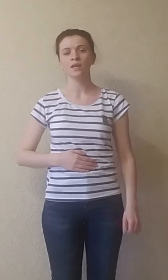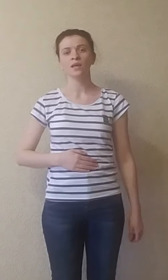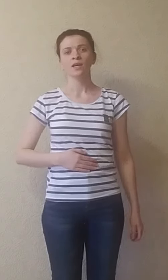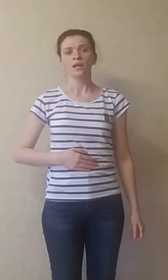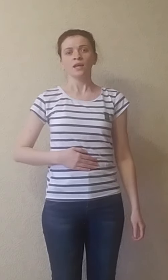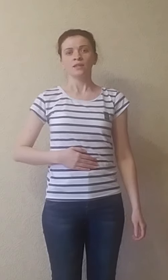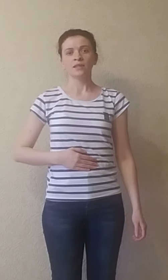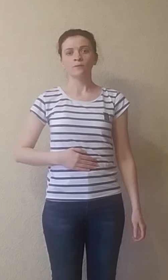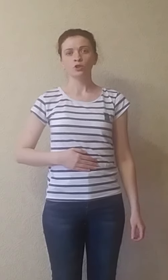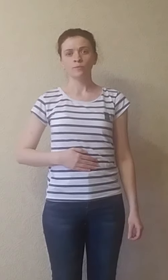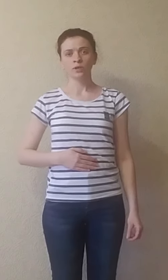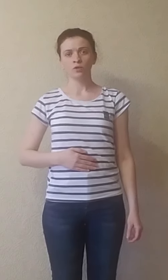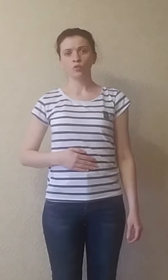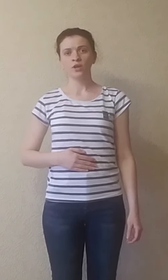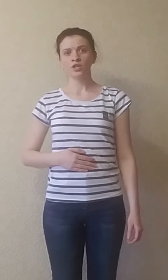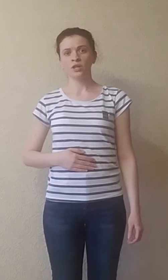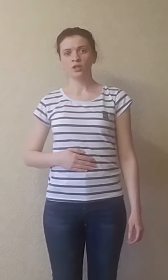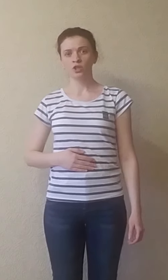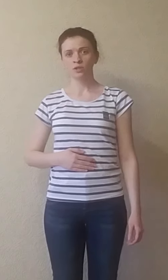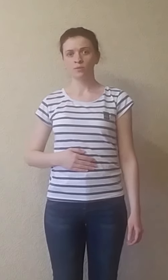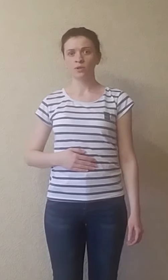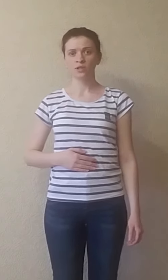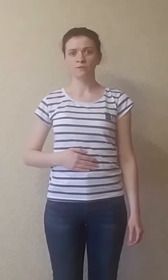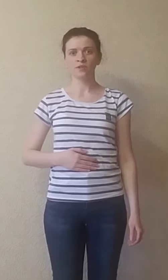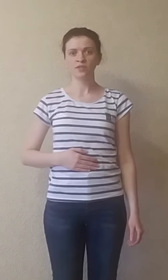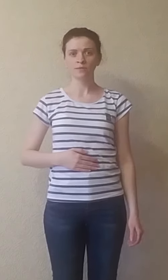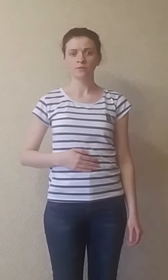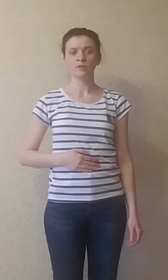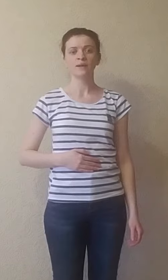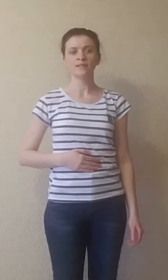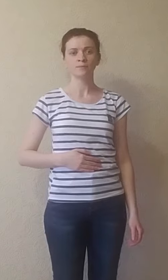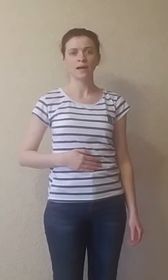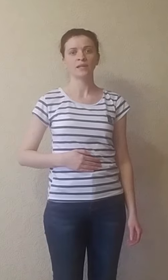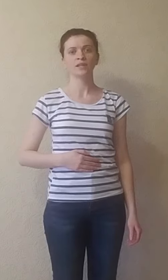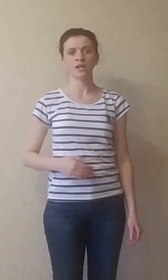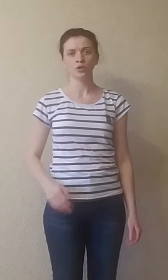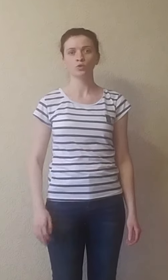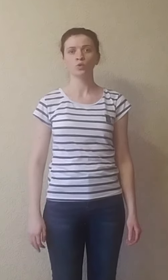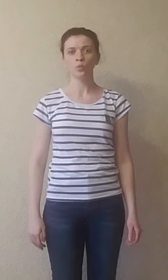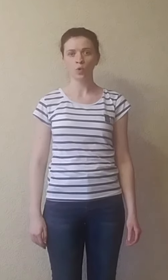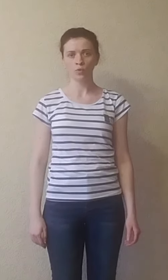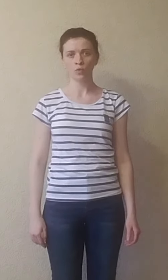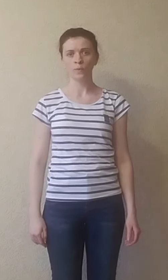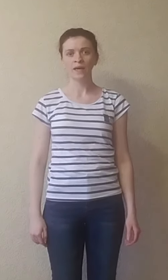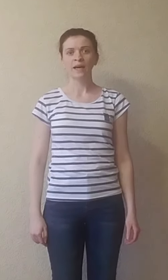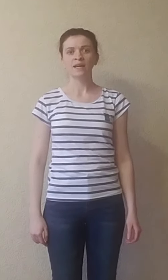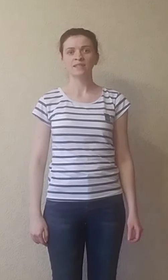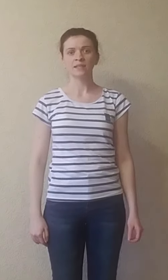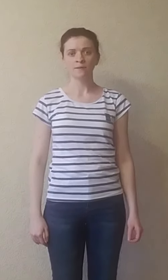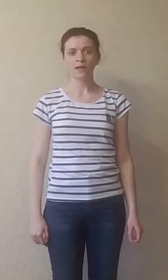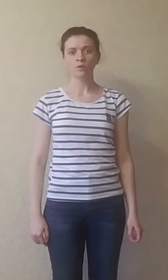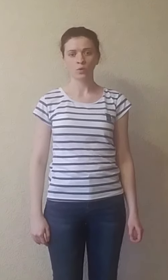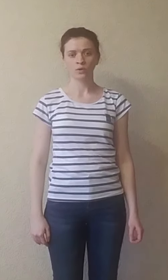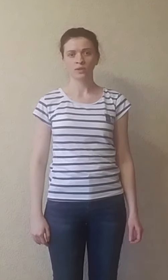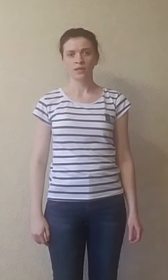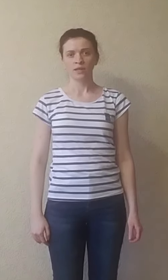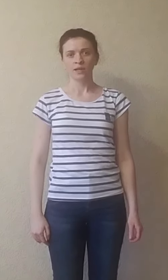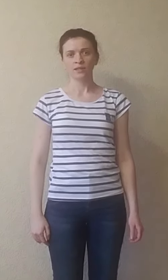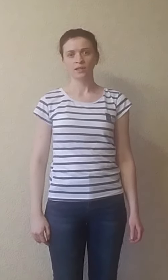Для того, чтобы упражнение наше было эффективным, мы максимально на каждую букву раскрываем рот. Это